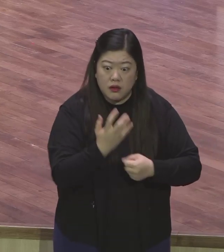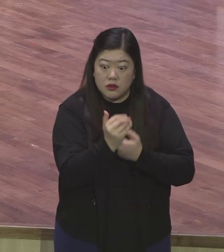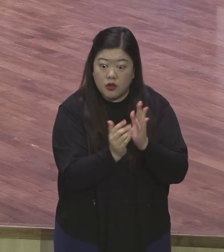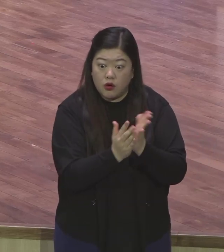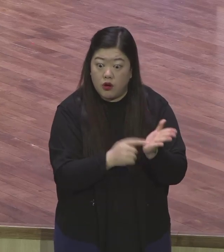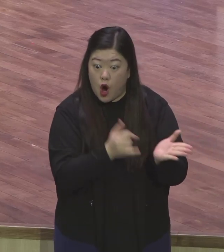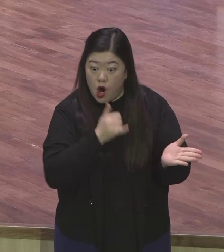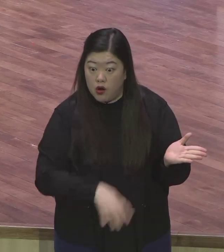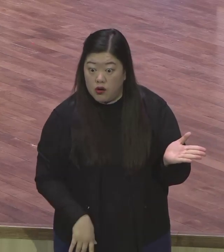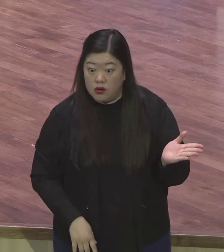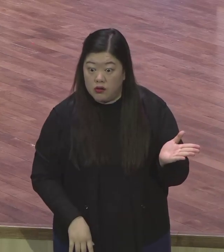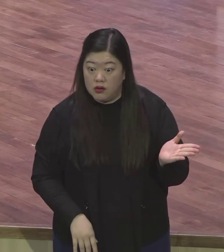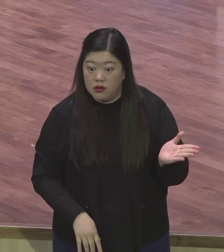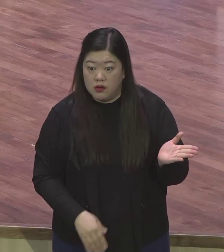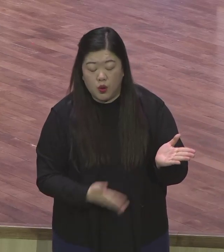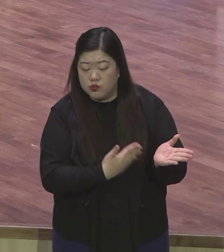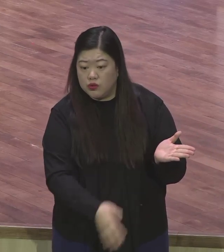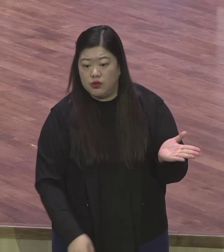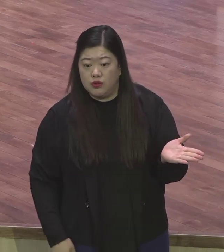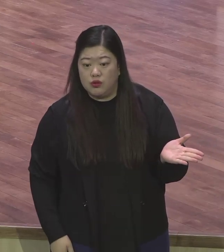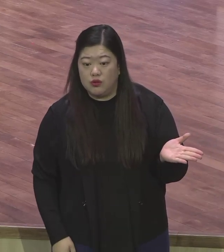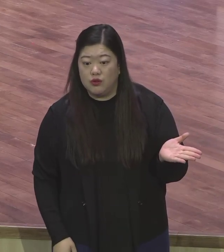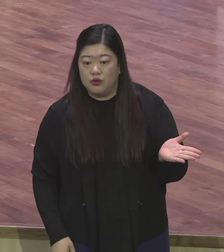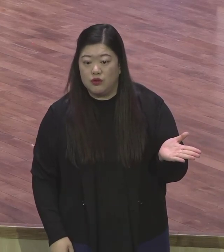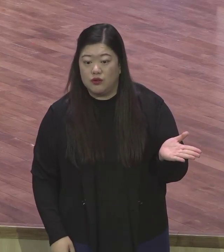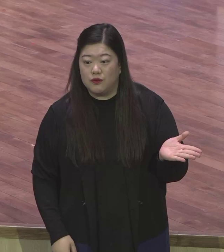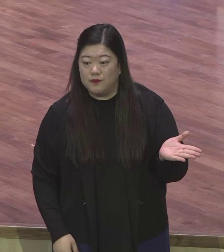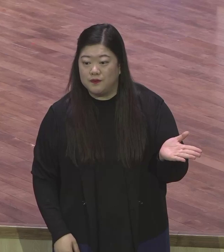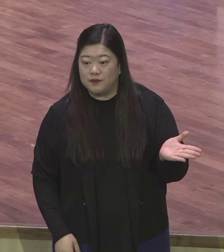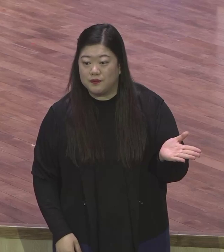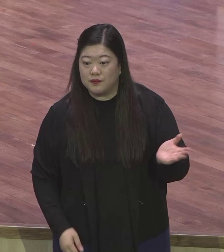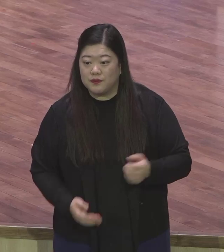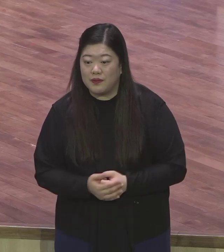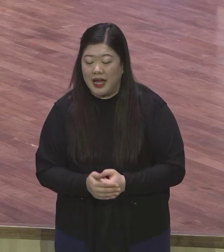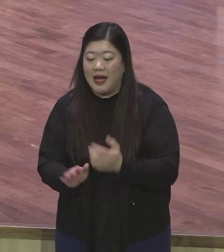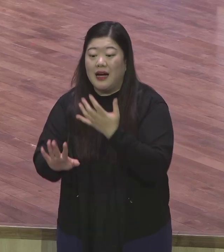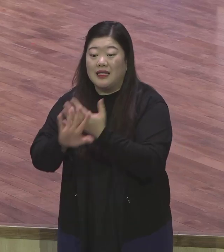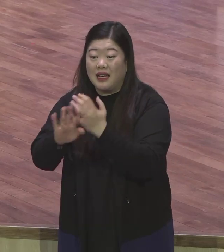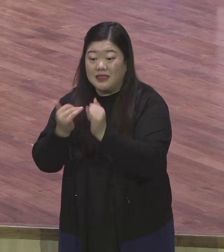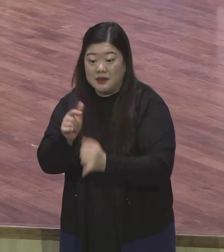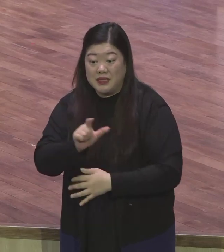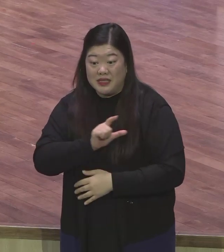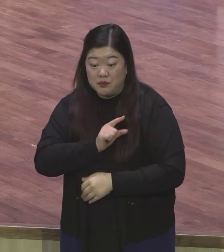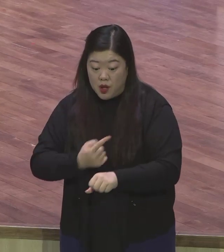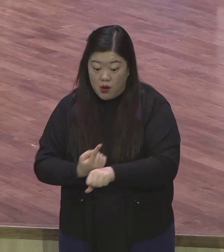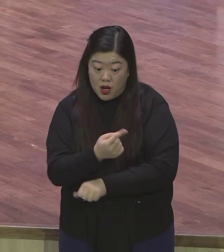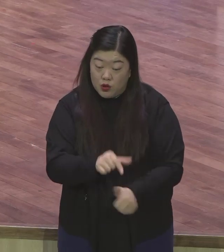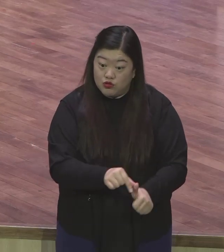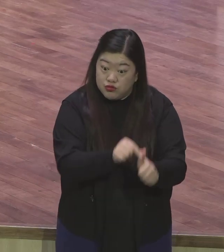우리 새가족 여러분 다른 이로서는 구원이 없습니다. 다른 이로서는 구원이 없어요.